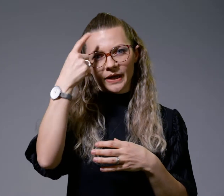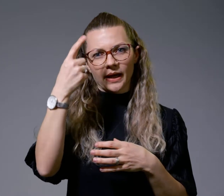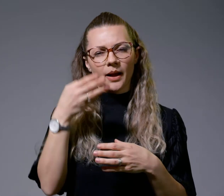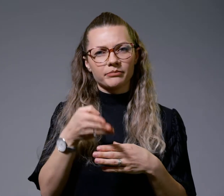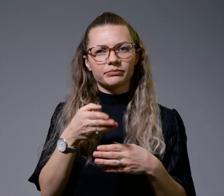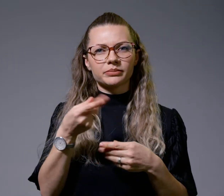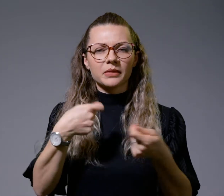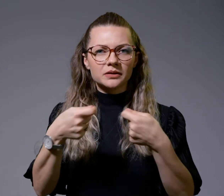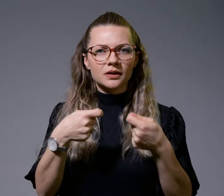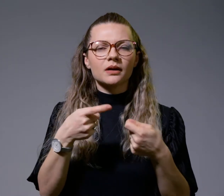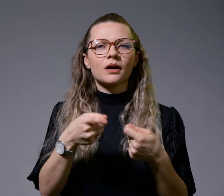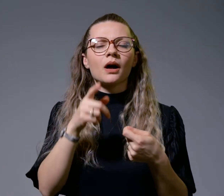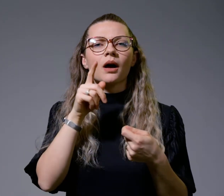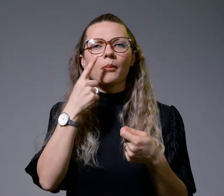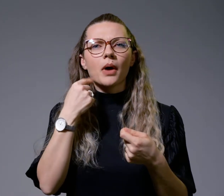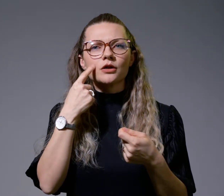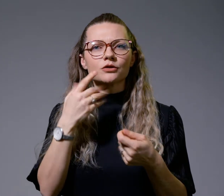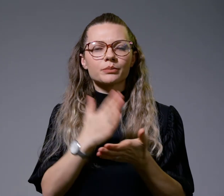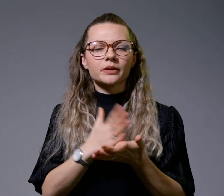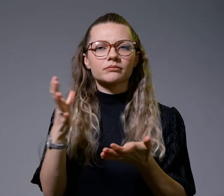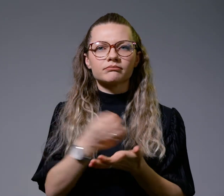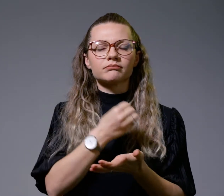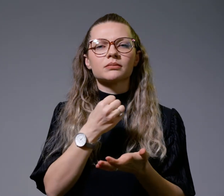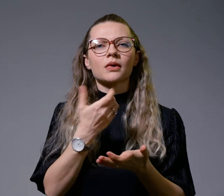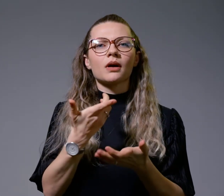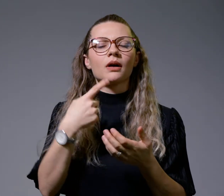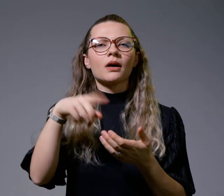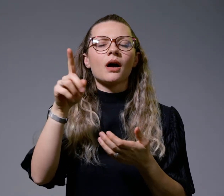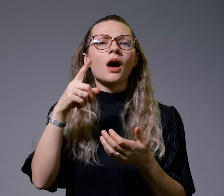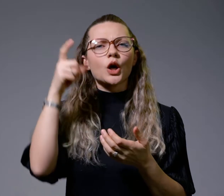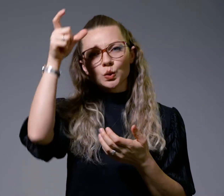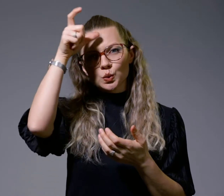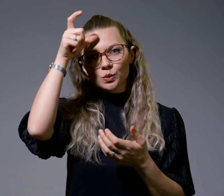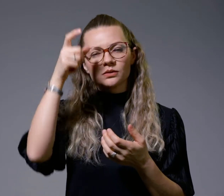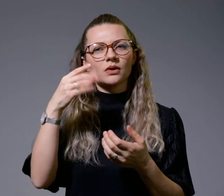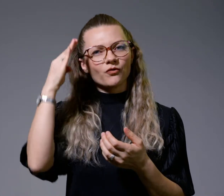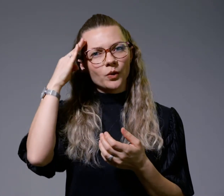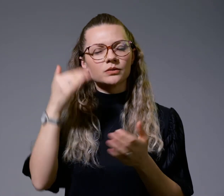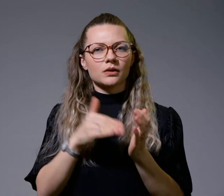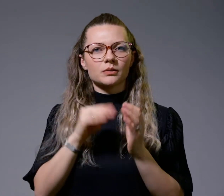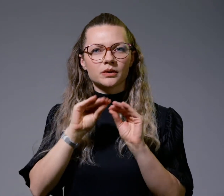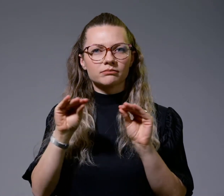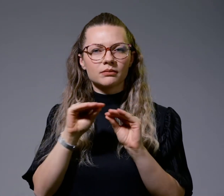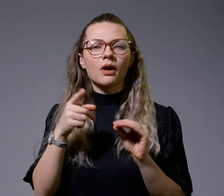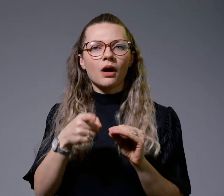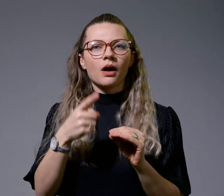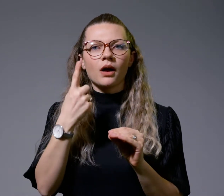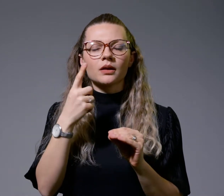групата, биле грабнати и избратени да бидат јаничари. Едно од тие момчинја бил и петгодишниот